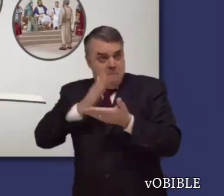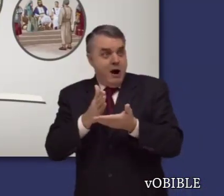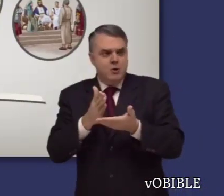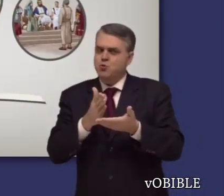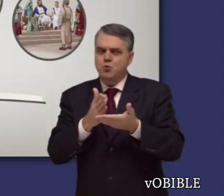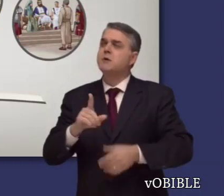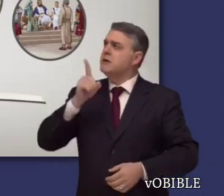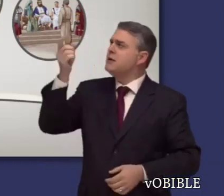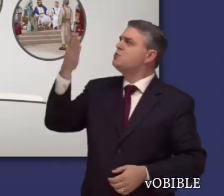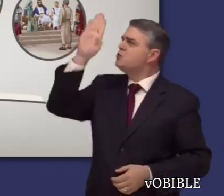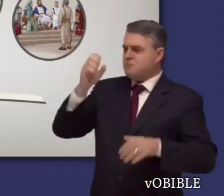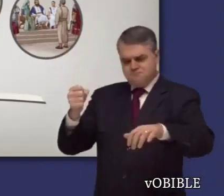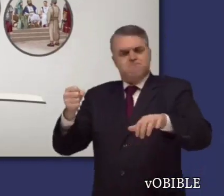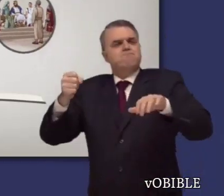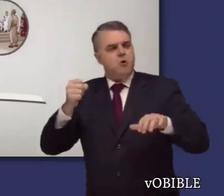del reino de Dios.